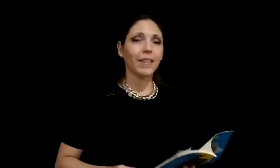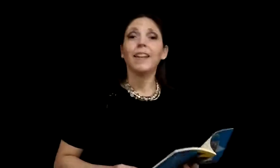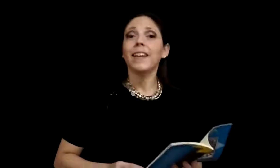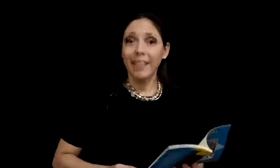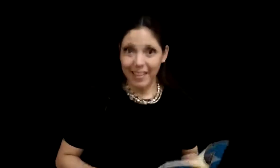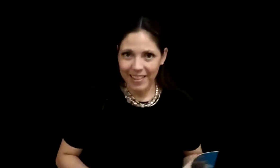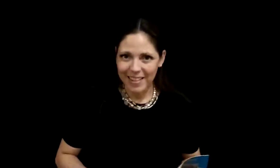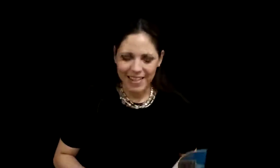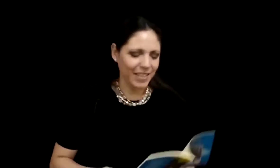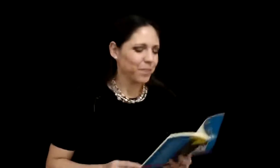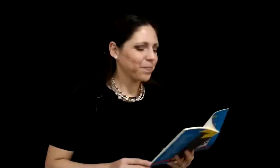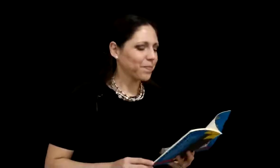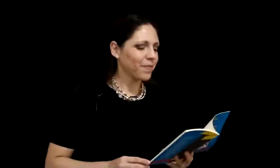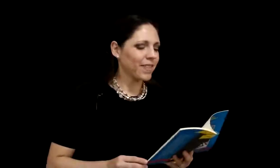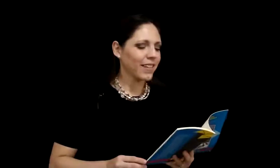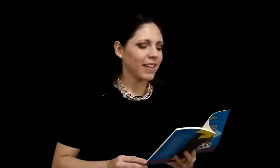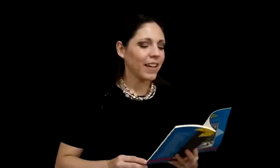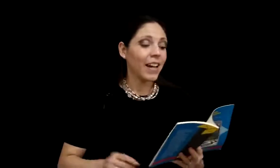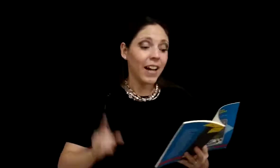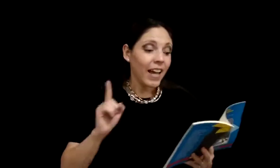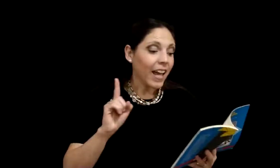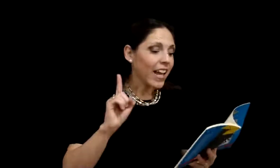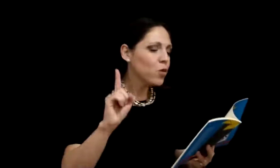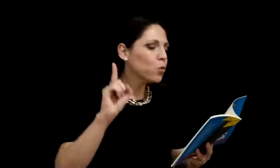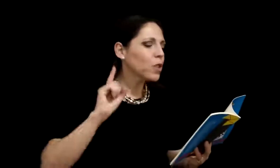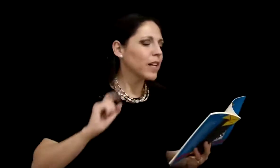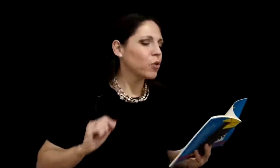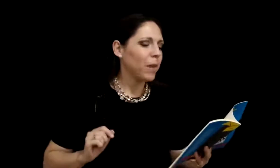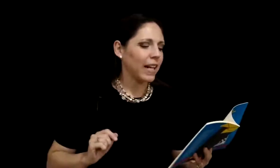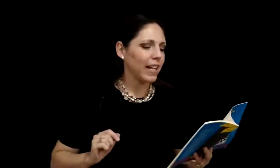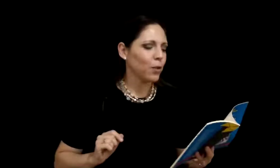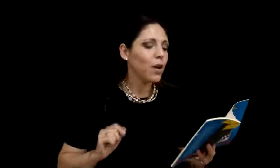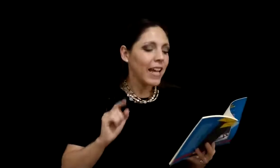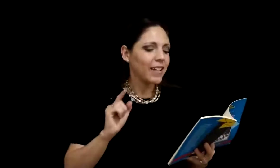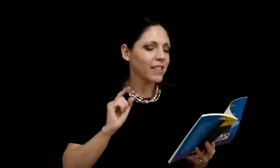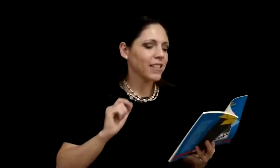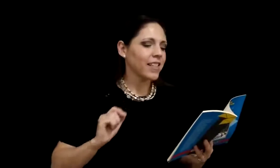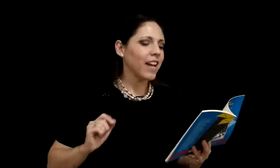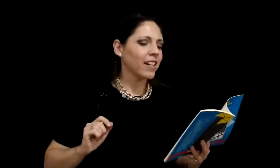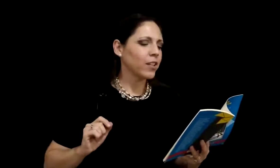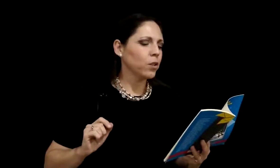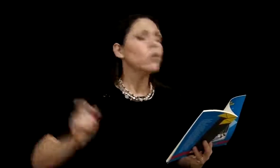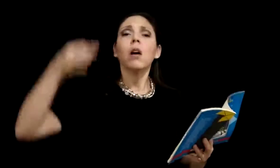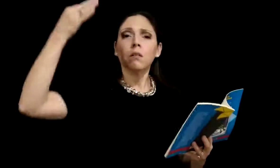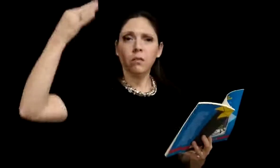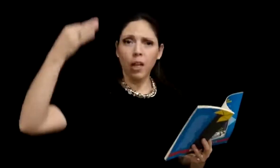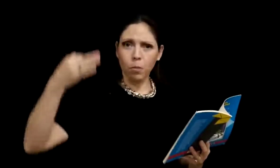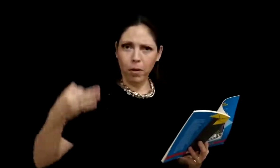Y dice así. En un universo paralelo existía el reino de Don